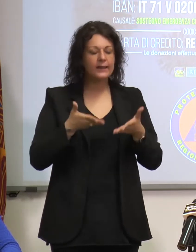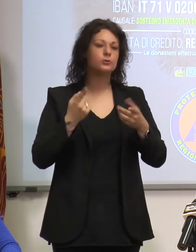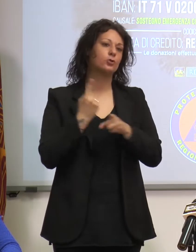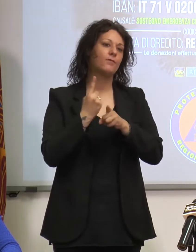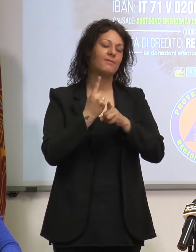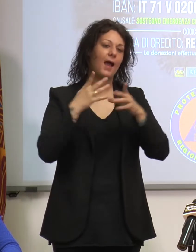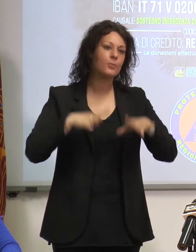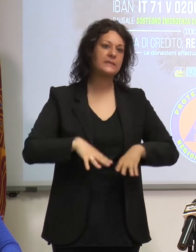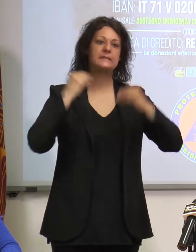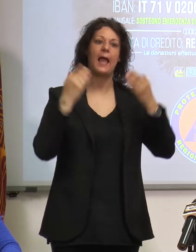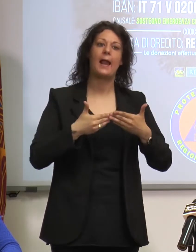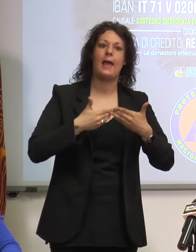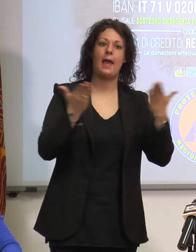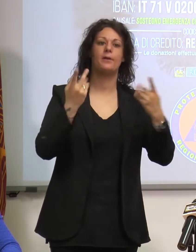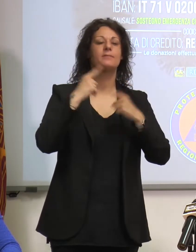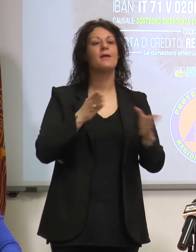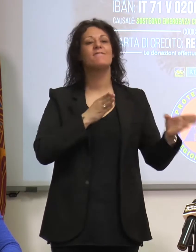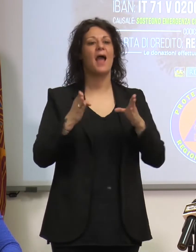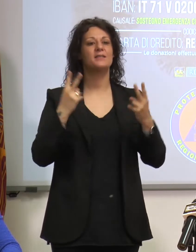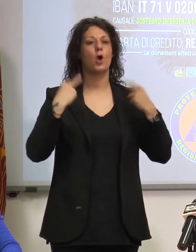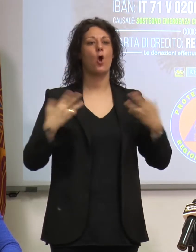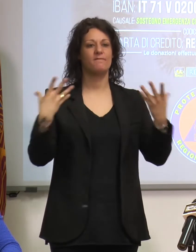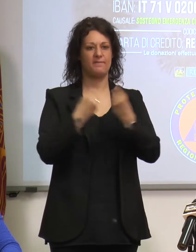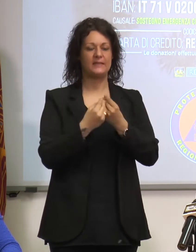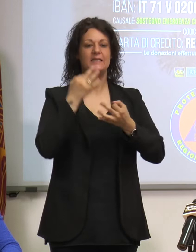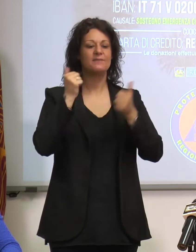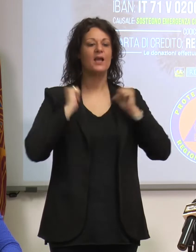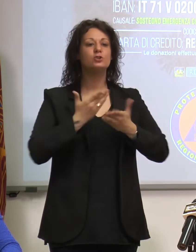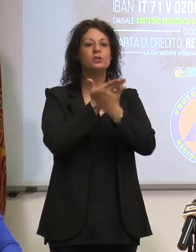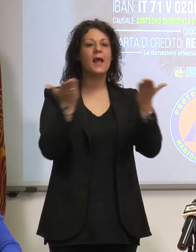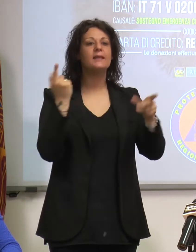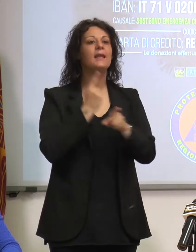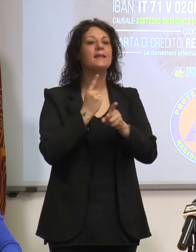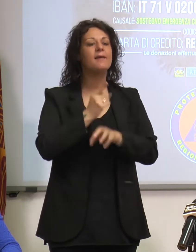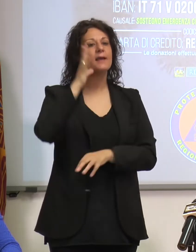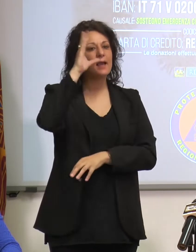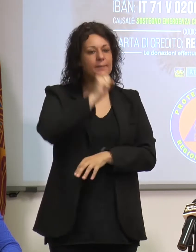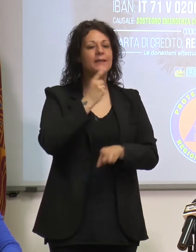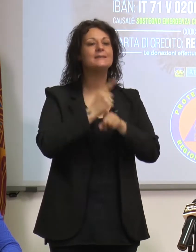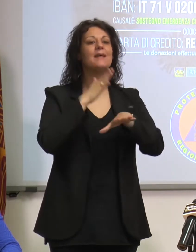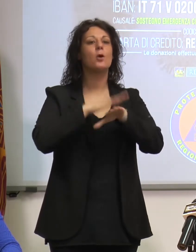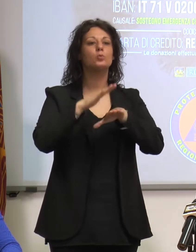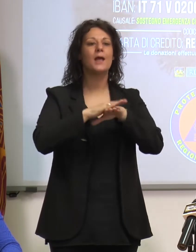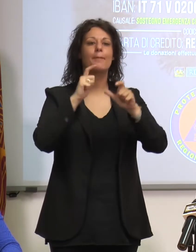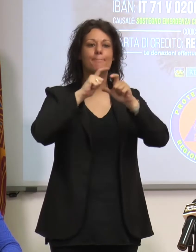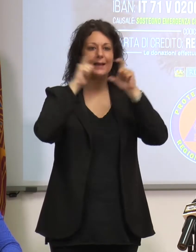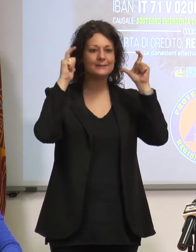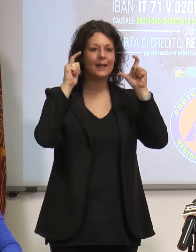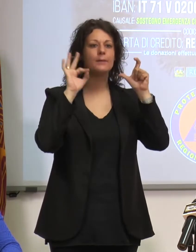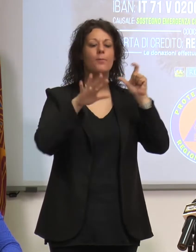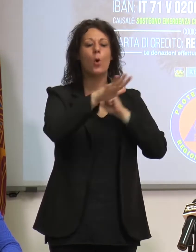Ci tendiamo a capire e ad usare la mascherina nei luoghi chiusi e nei luoghi aperti dove c'è assembramento, dove c'è